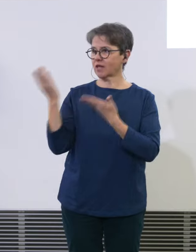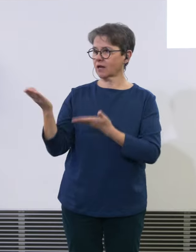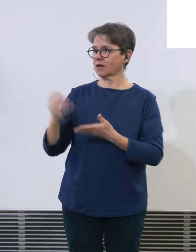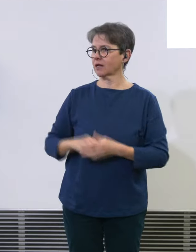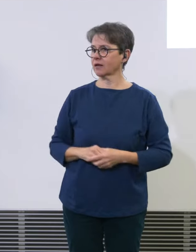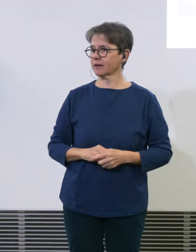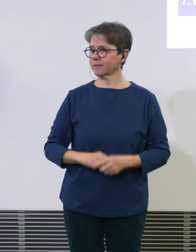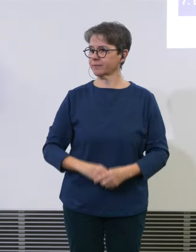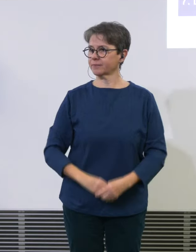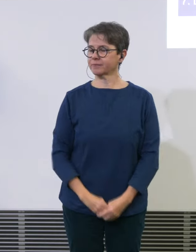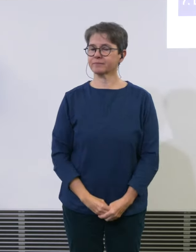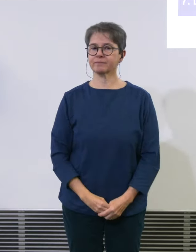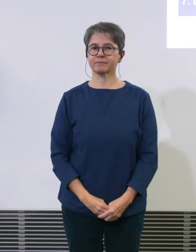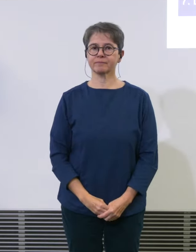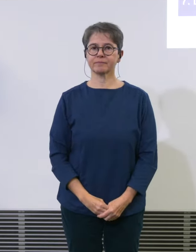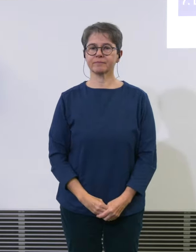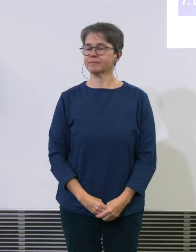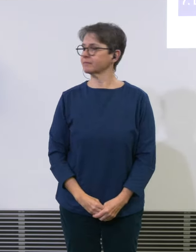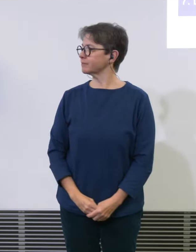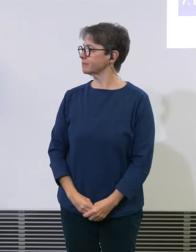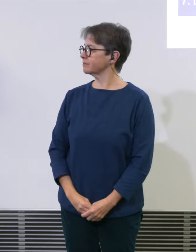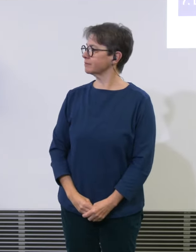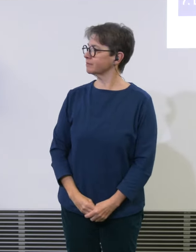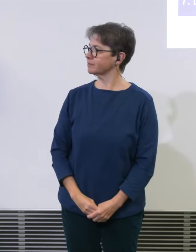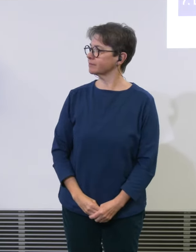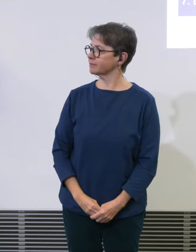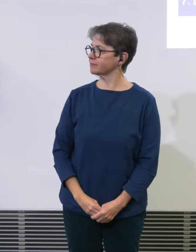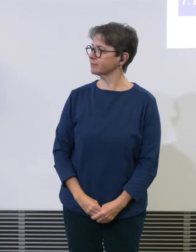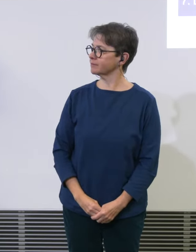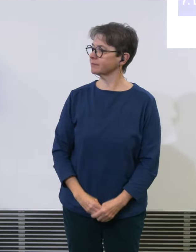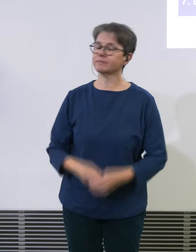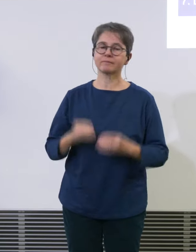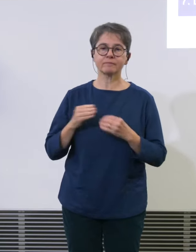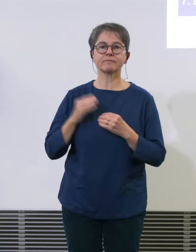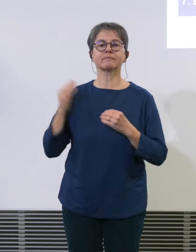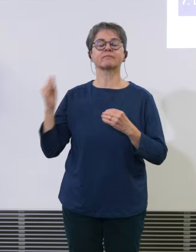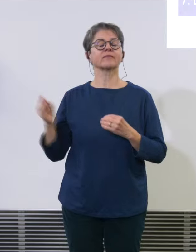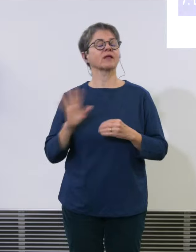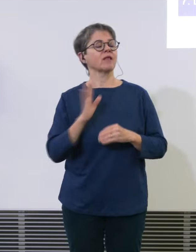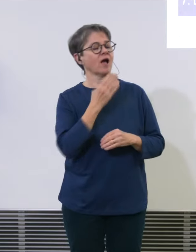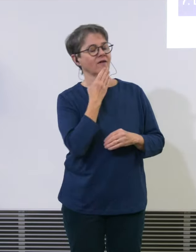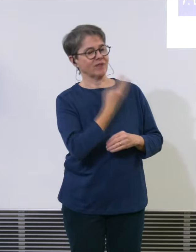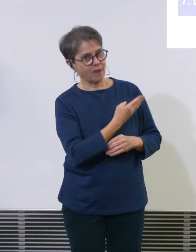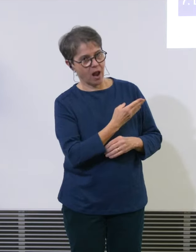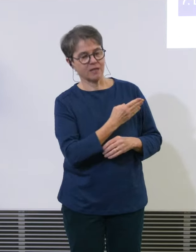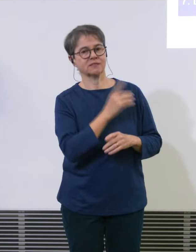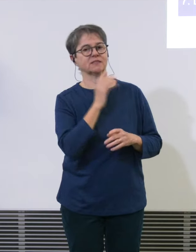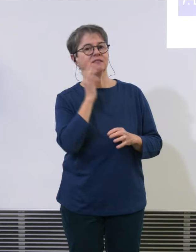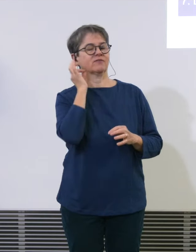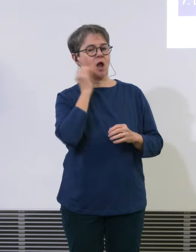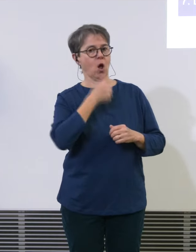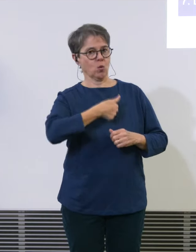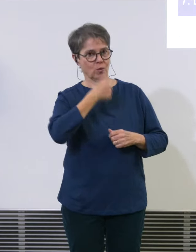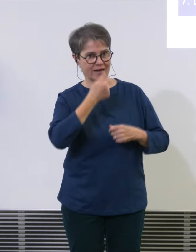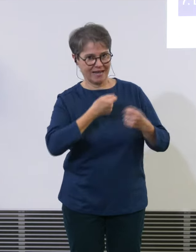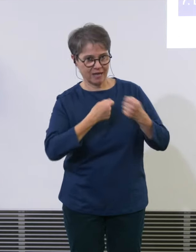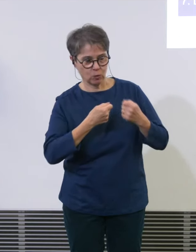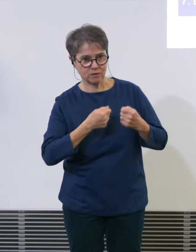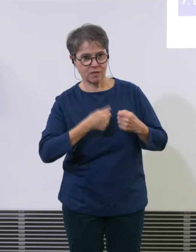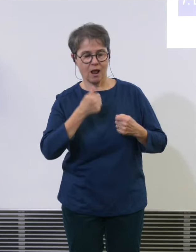Danke vielmals Alex für Regierungsretting herzlichen Dank dass ich die Gelegenheit habe aus dem Cockpit oder aus